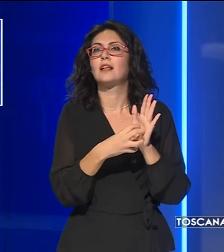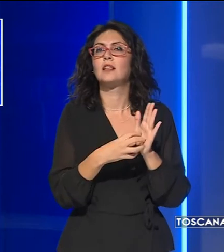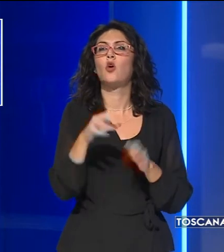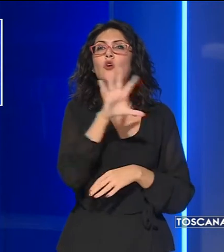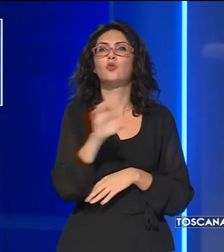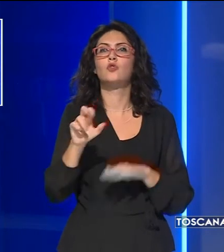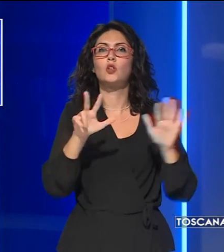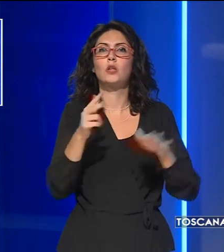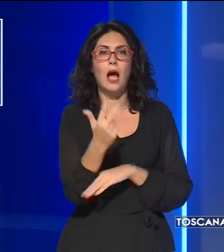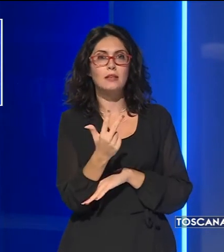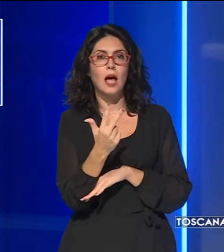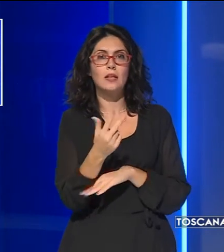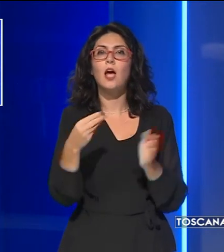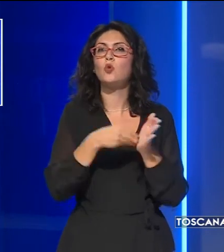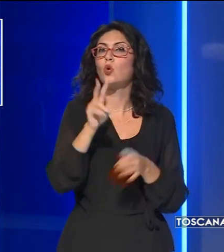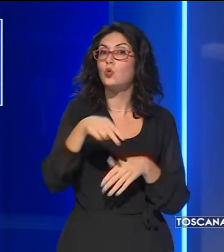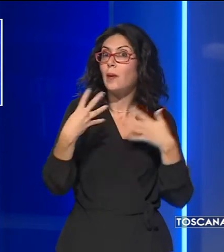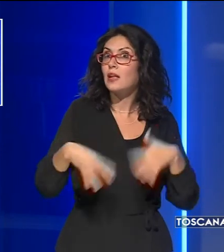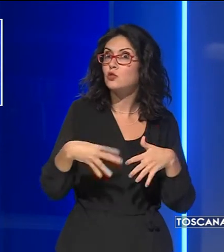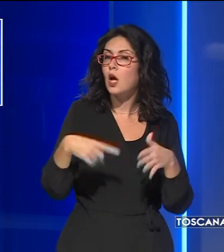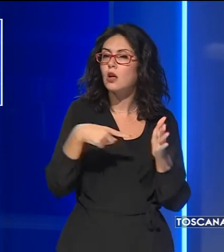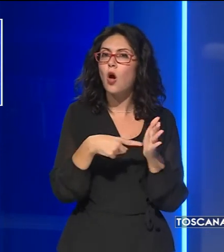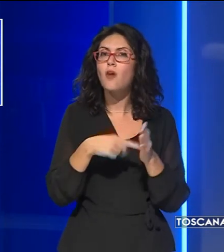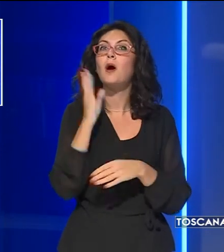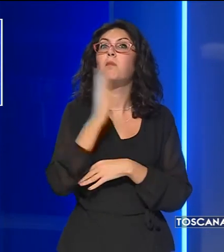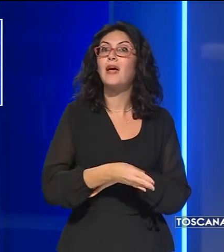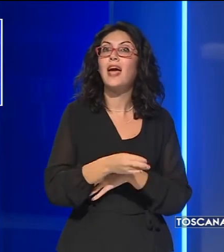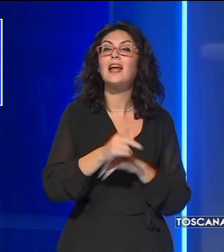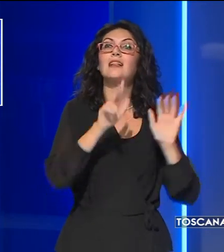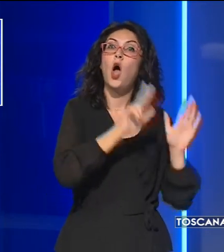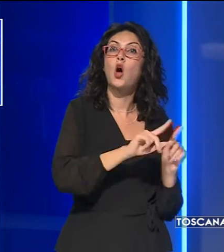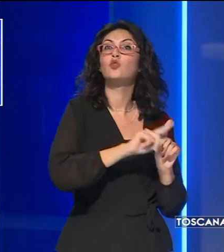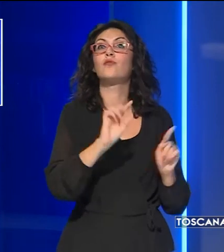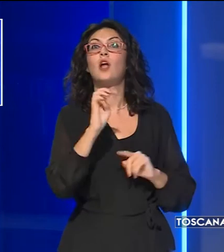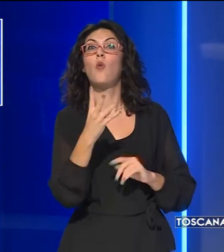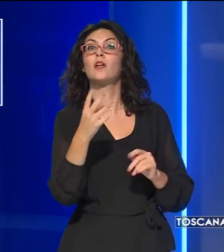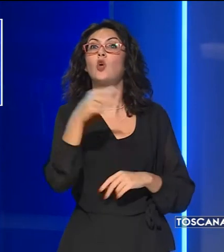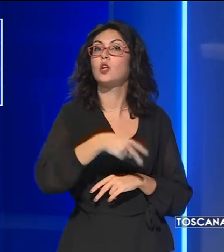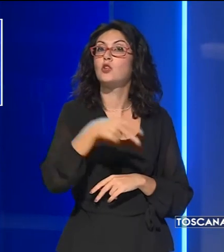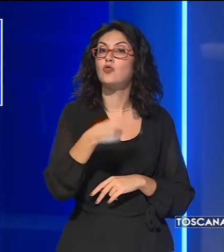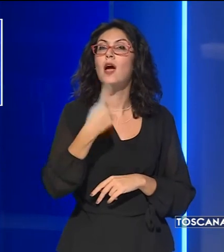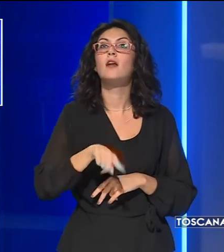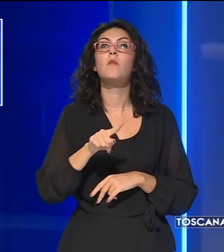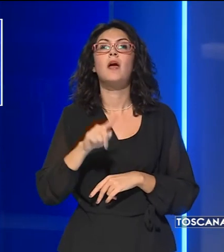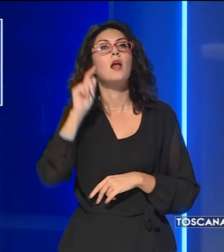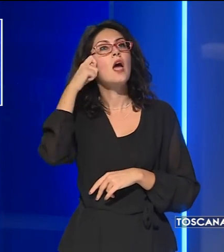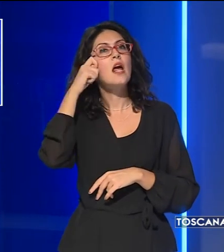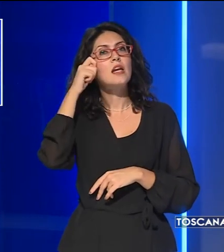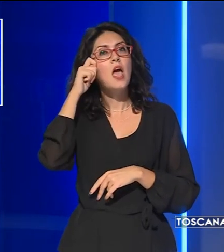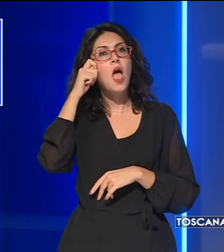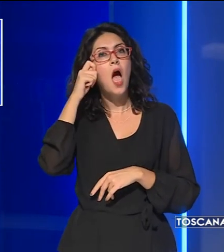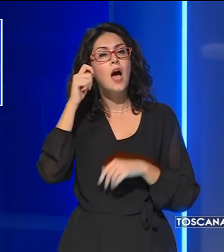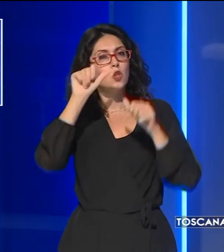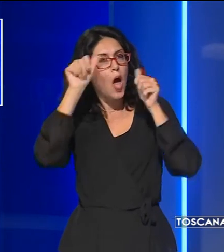introdotto nel 2019 che ha previsto una pena da 8 a 14 anni per il reato di deformazione dell